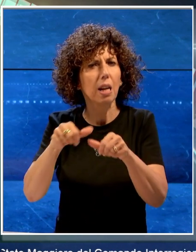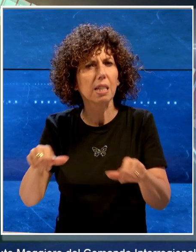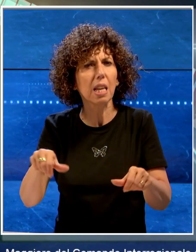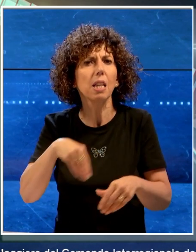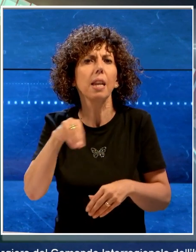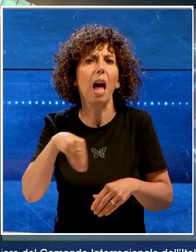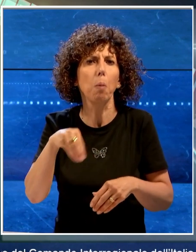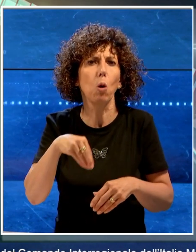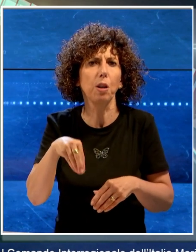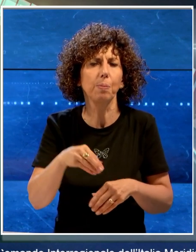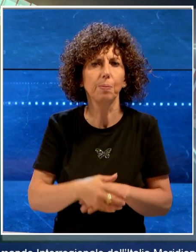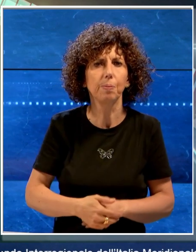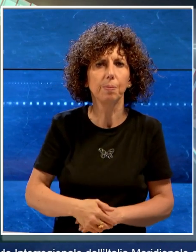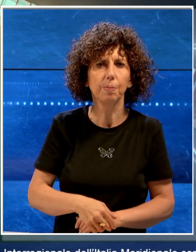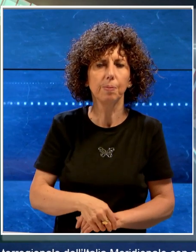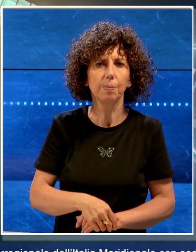a Napoli.